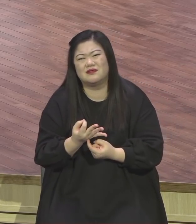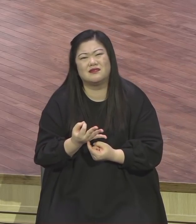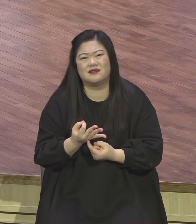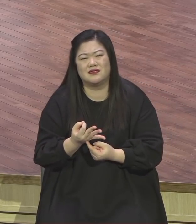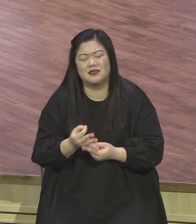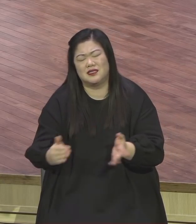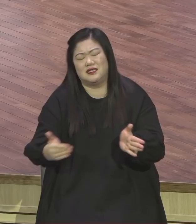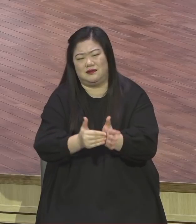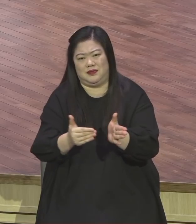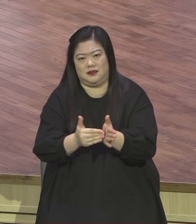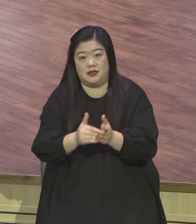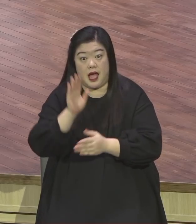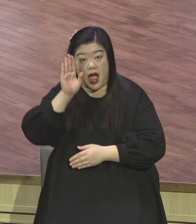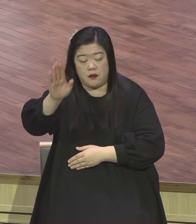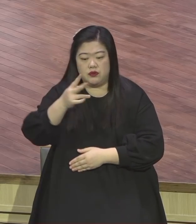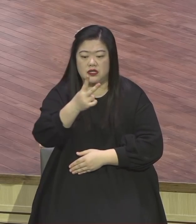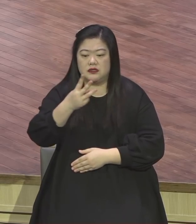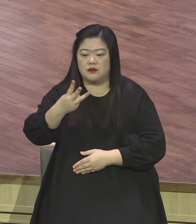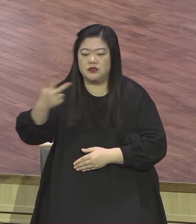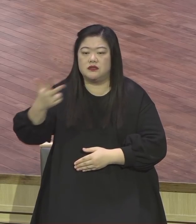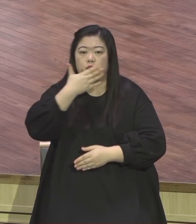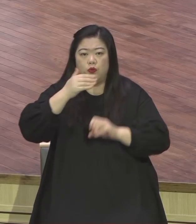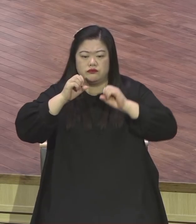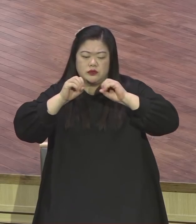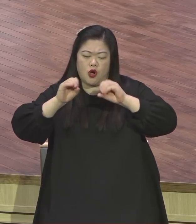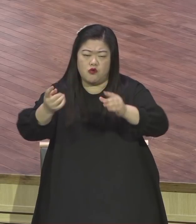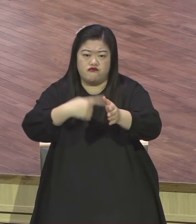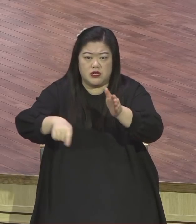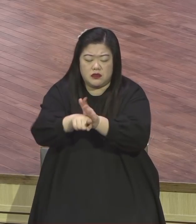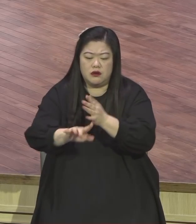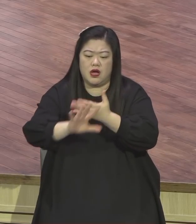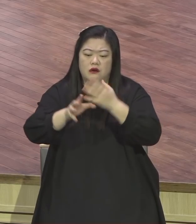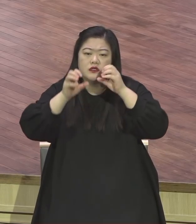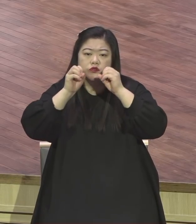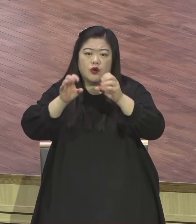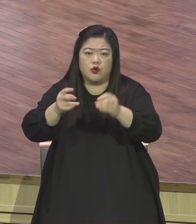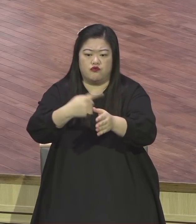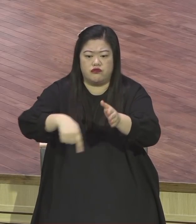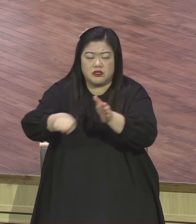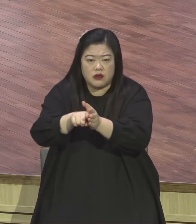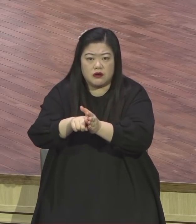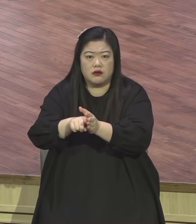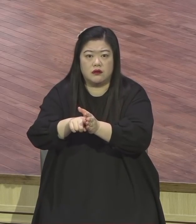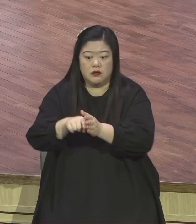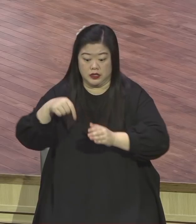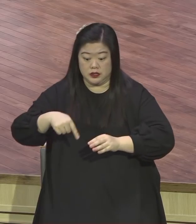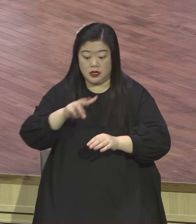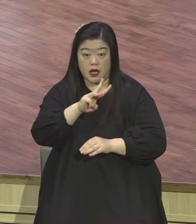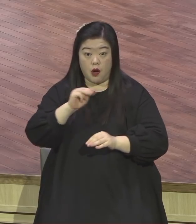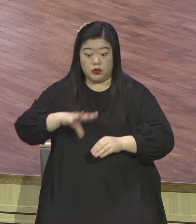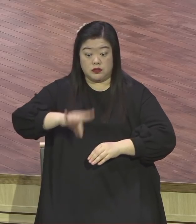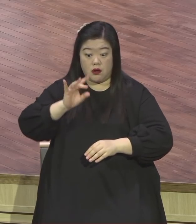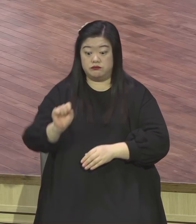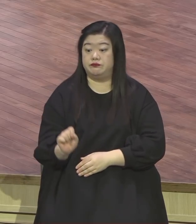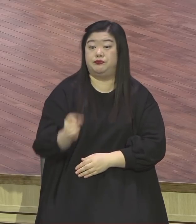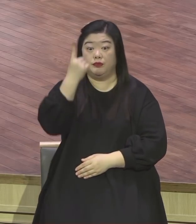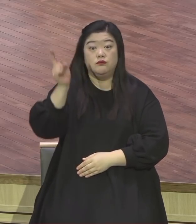복음을 증가하고 교회를 세우는 본격적인 성교를 해서 시작된 교회 성교로 하나님께 마지막 영광 돌리자